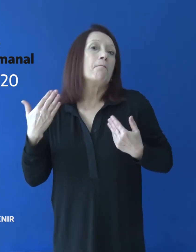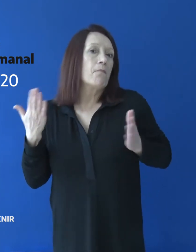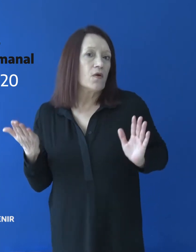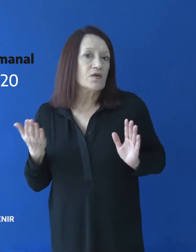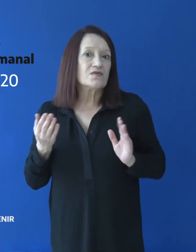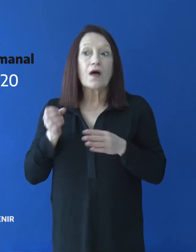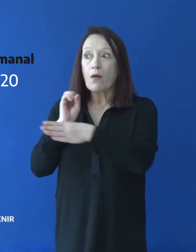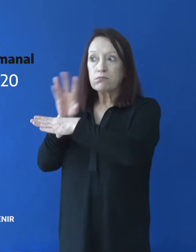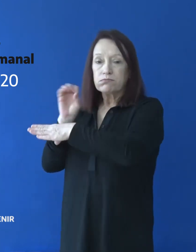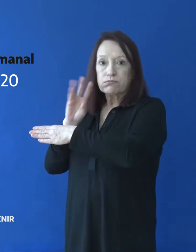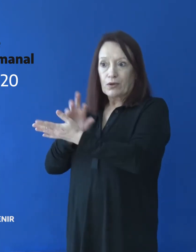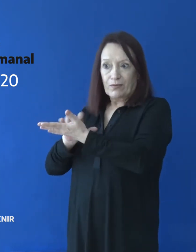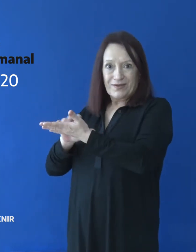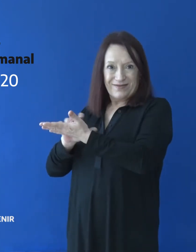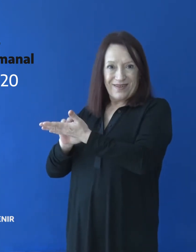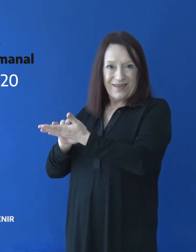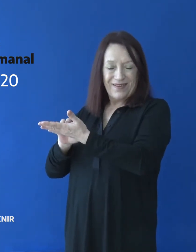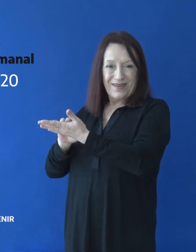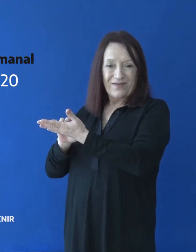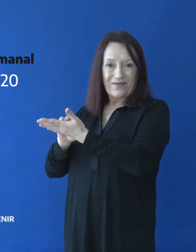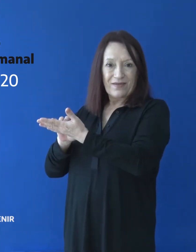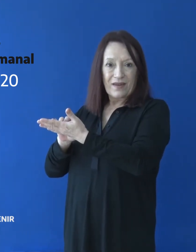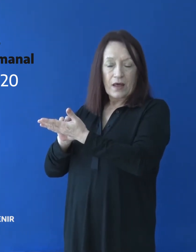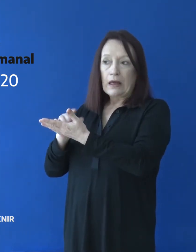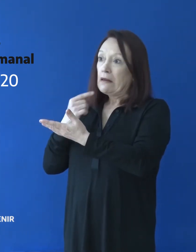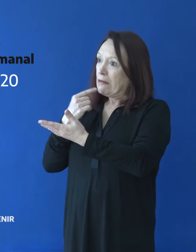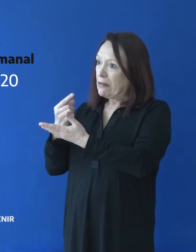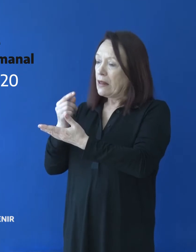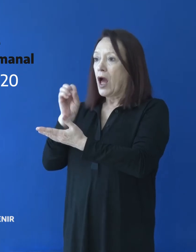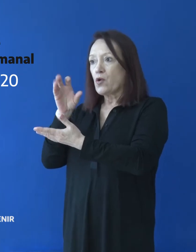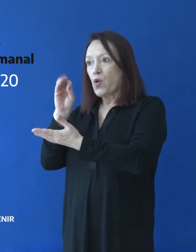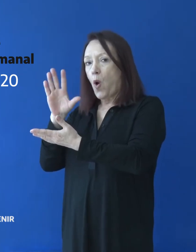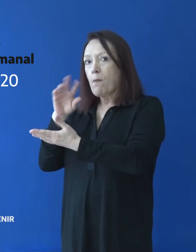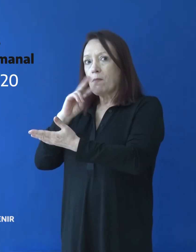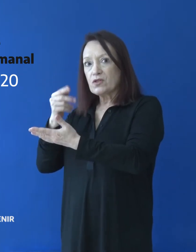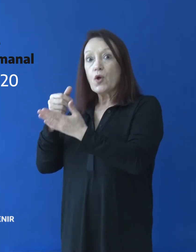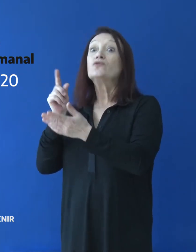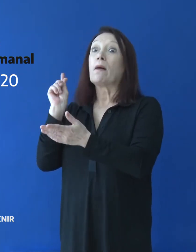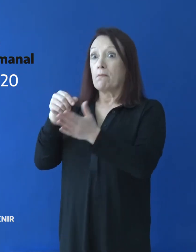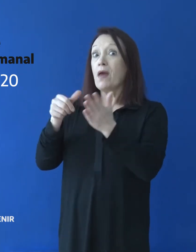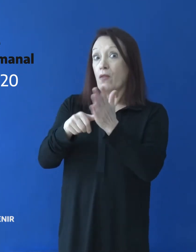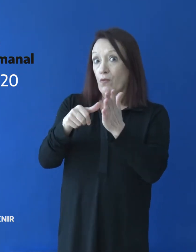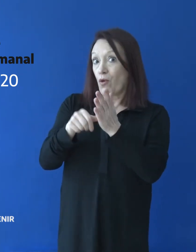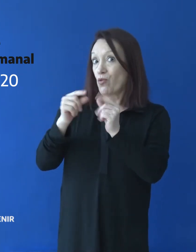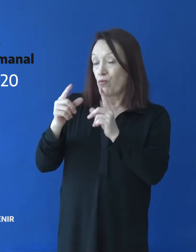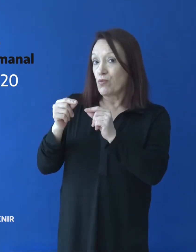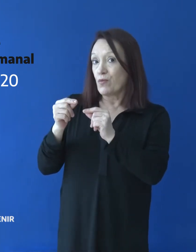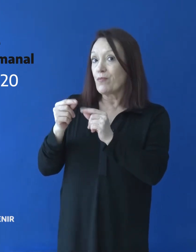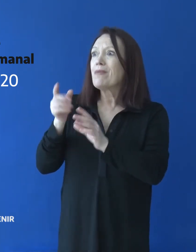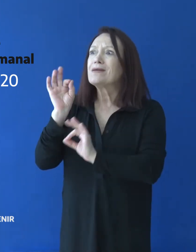que llegue a tu número de teléfono un mensaje de texto que se refiera a tu DNI o como el nombre y apellido para que